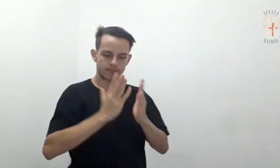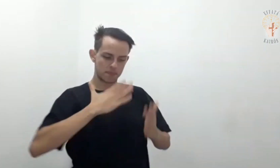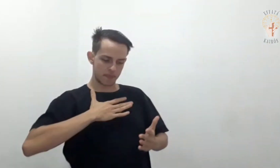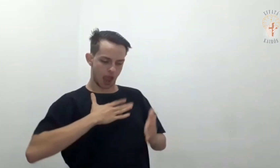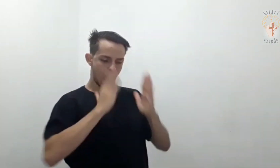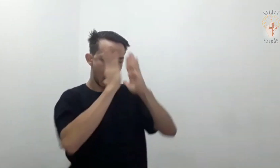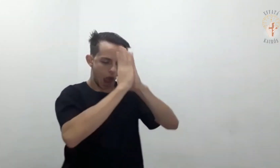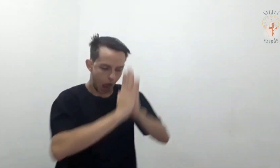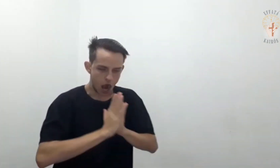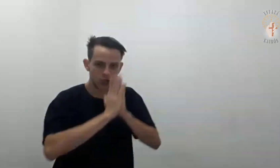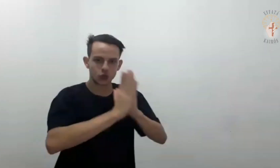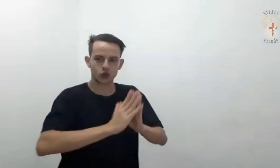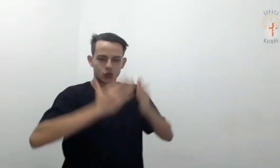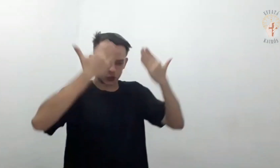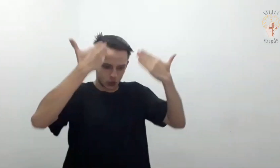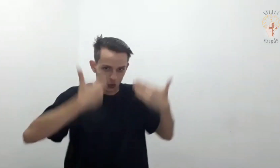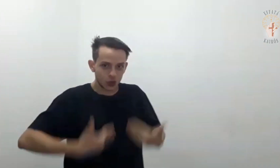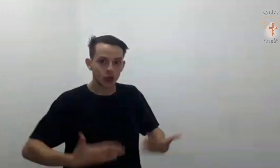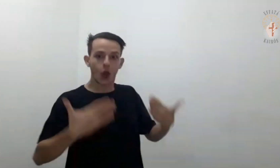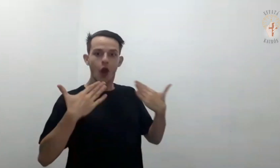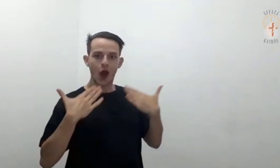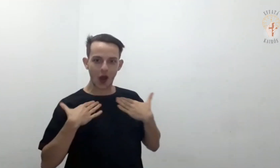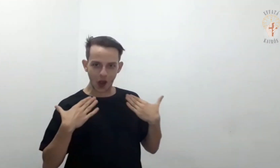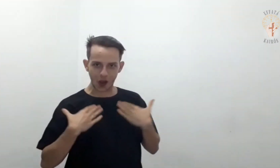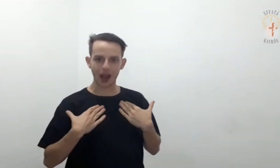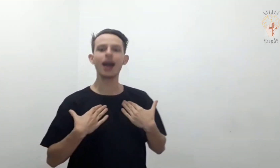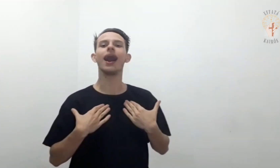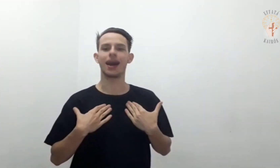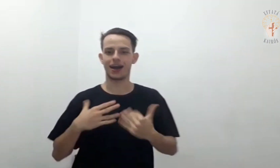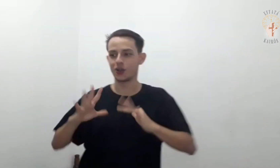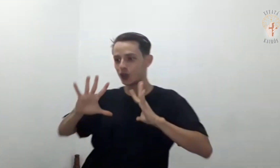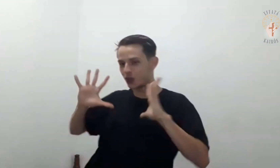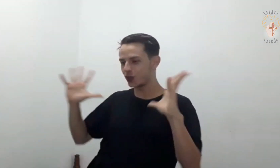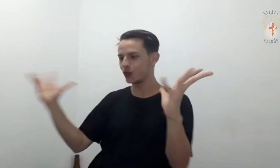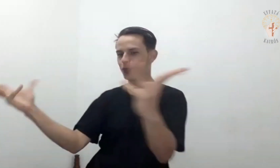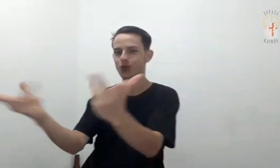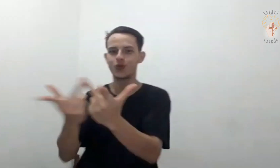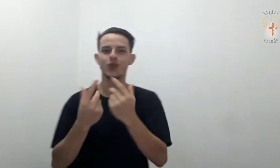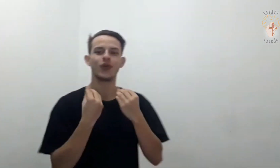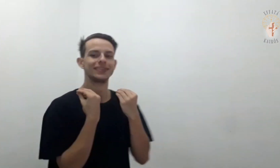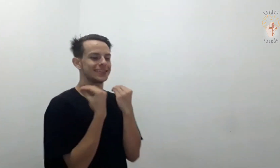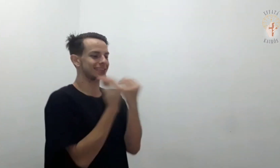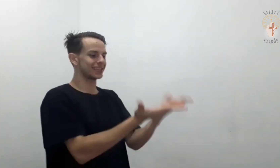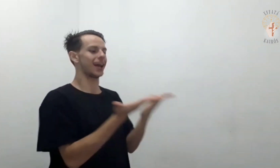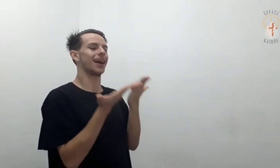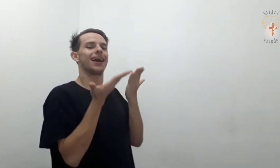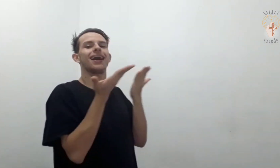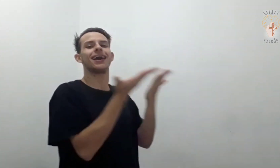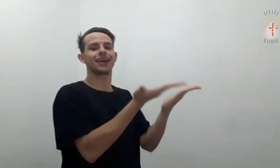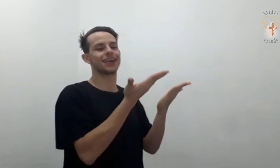Se te ajoelhares diante de mim Para me adorar